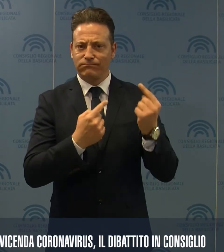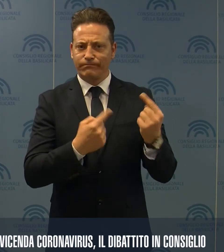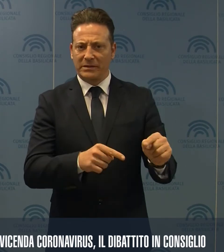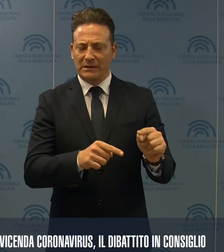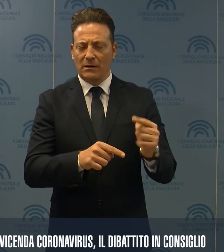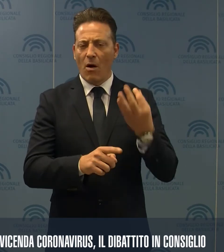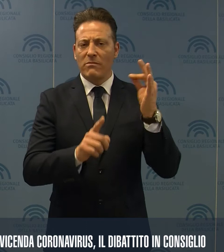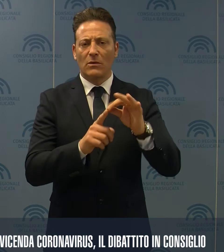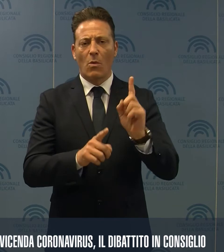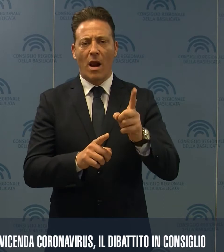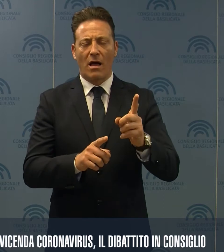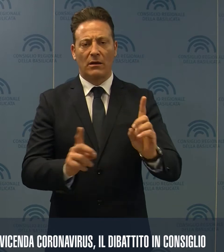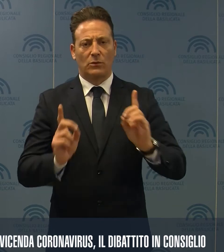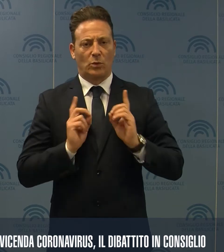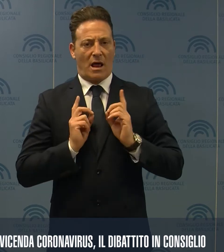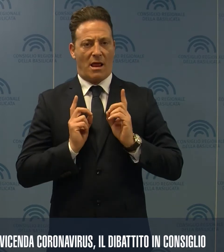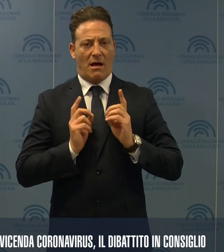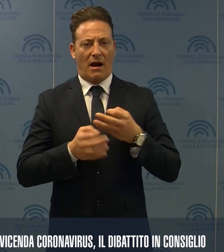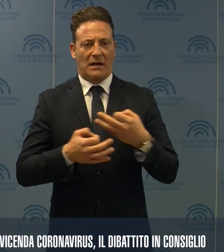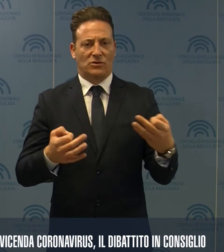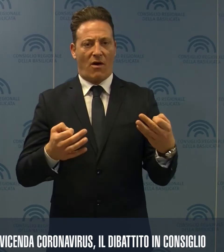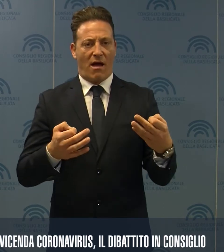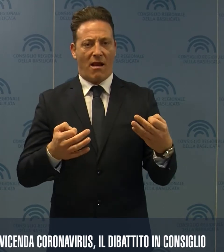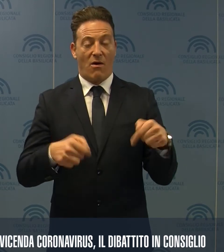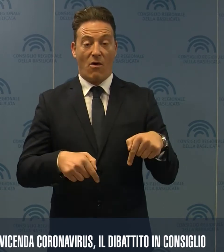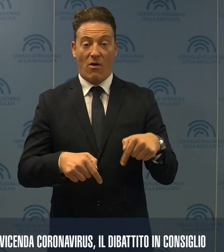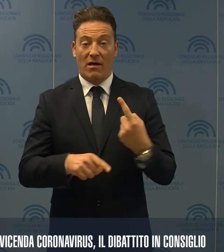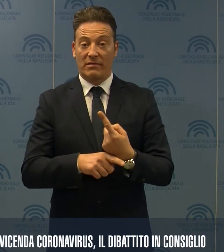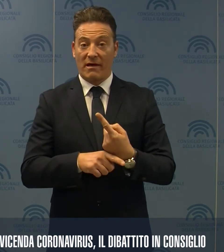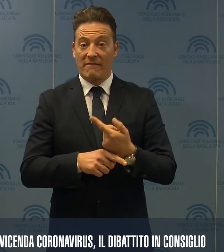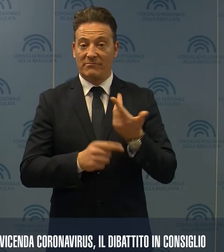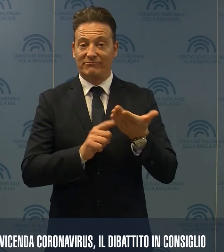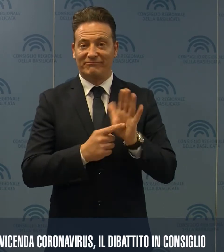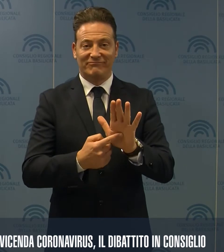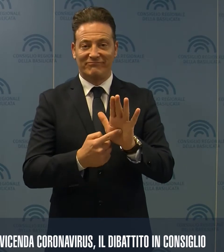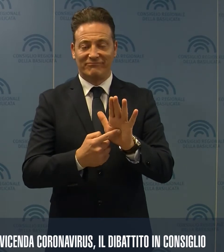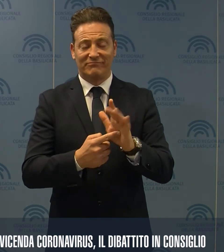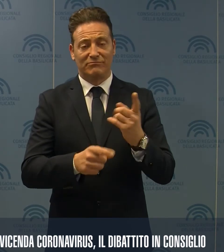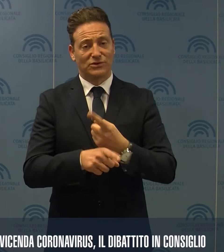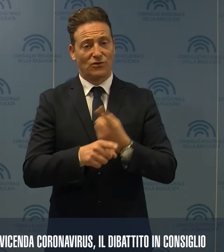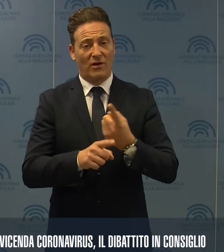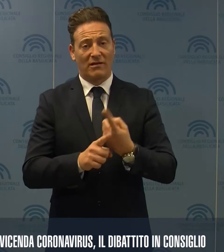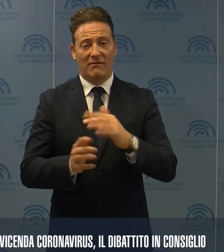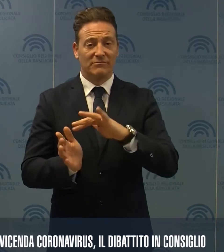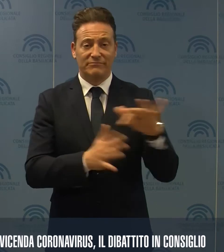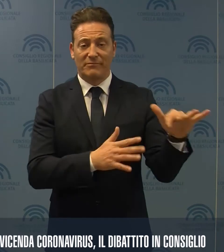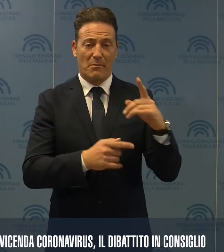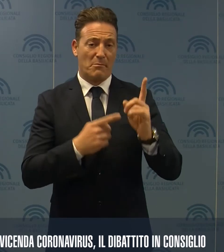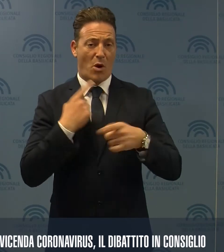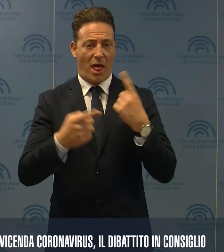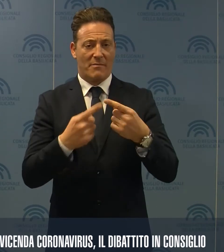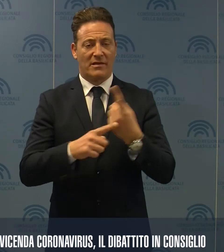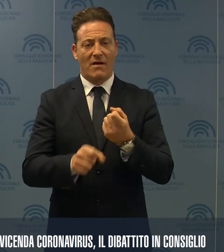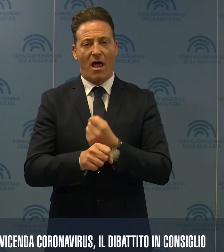state improntate a una prudenza razionale. Ora, è stato evidenziato, occorre accantonare le polemiche